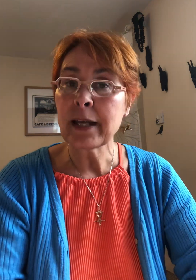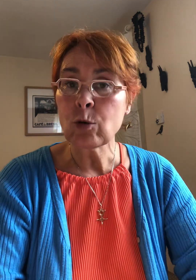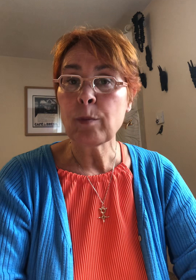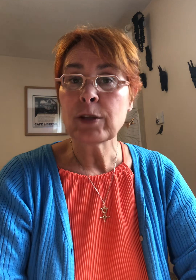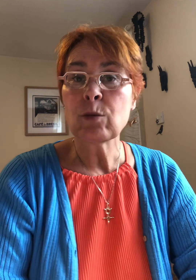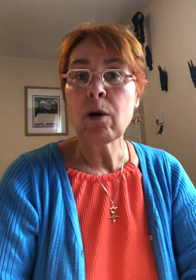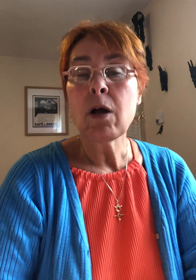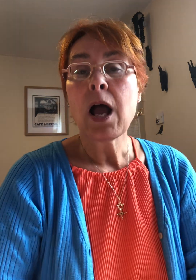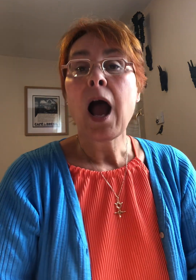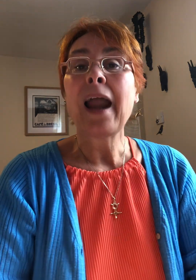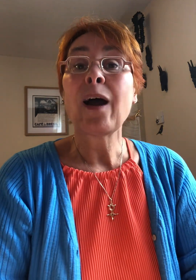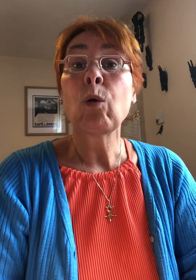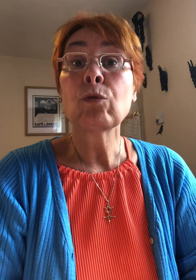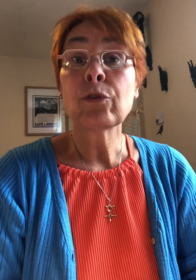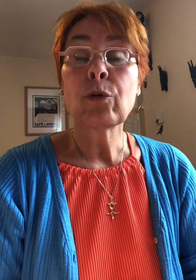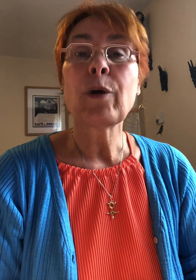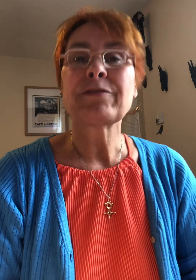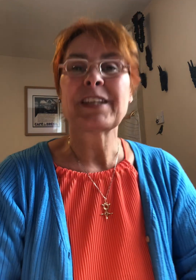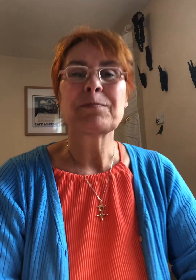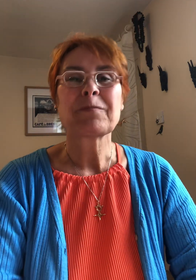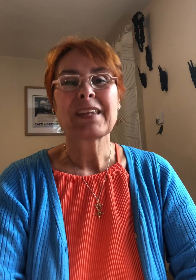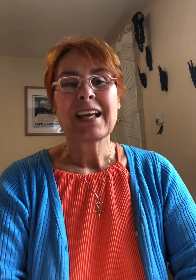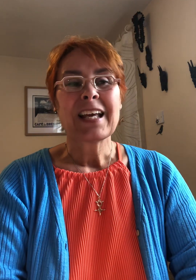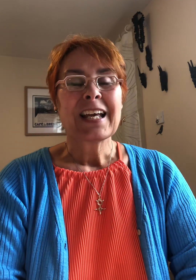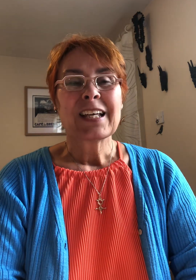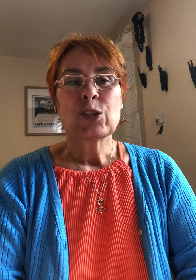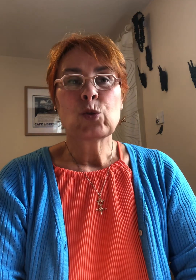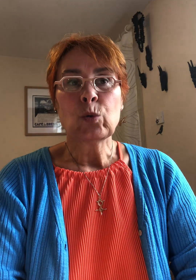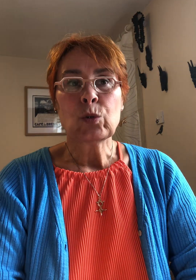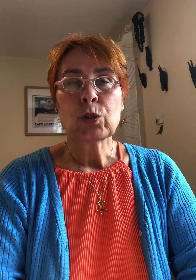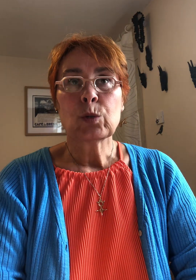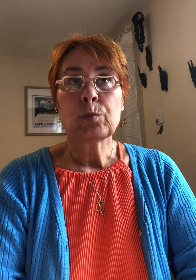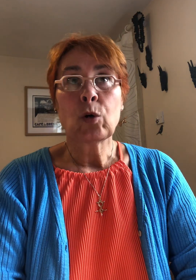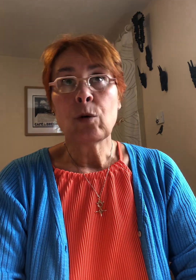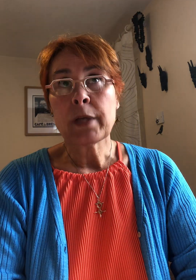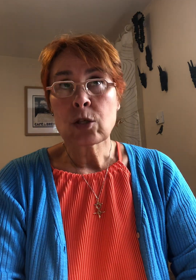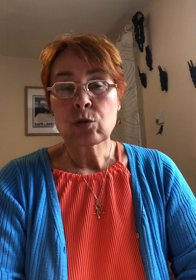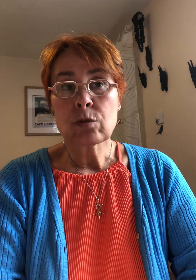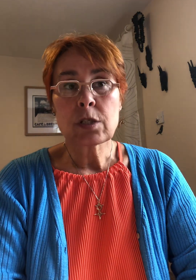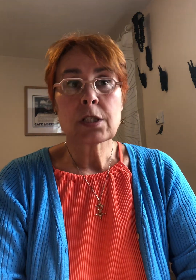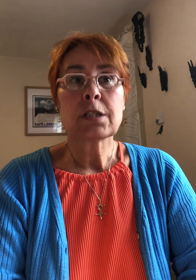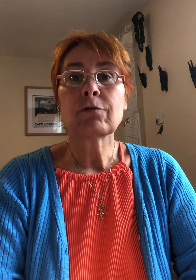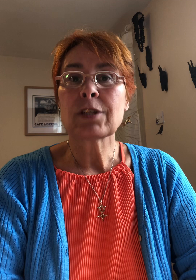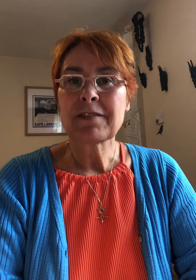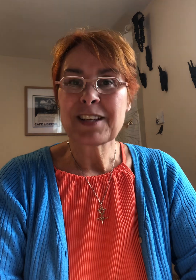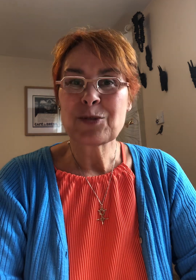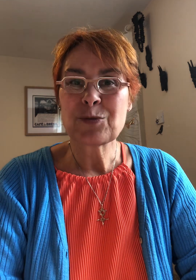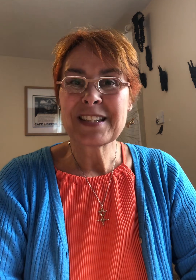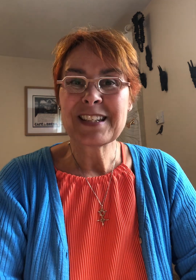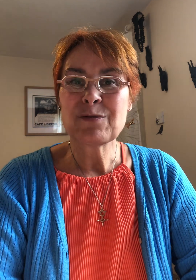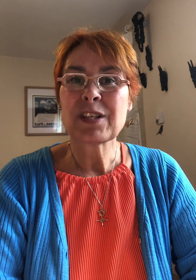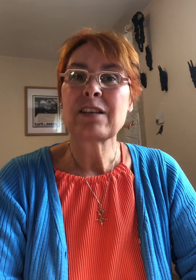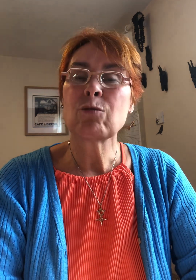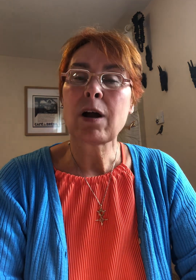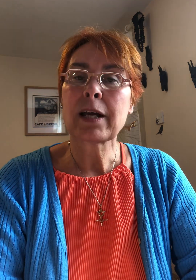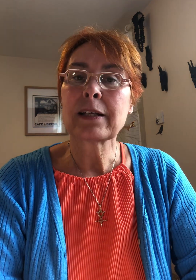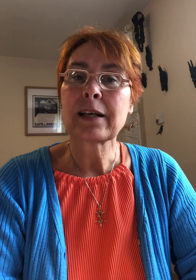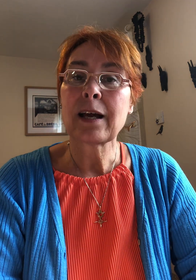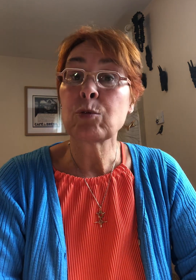accompagnement à la ronde eft donc première chose si vous avez un souci vous allez voir quelqu'un un